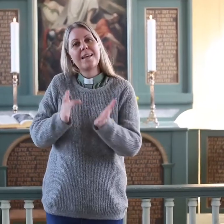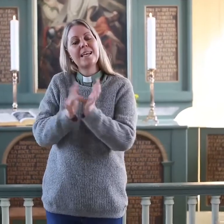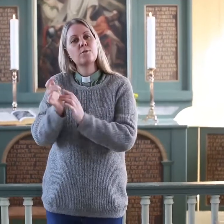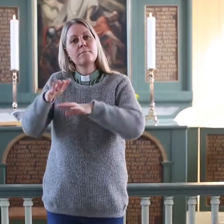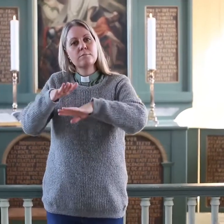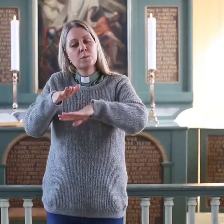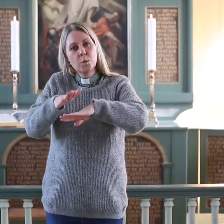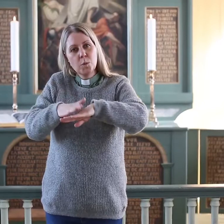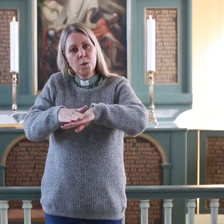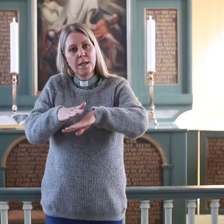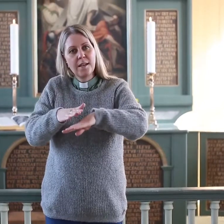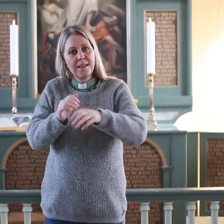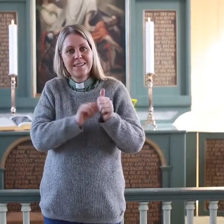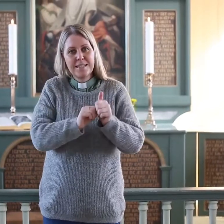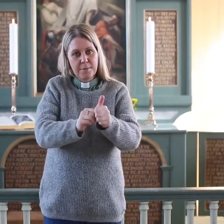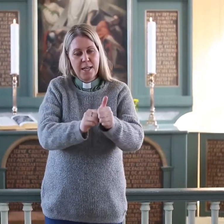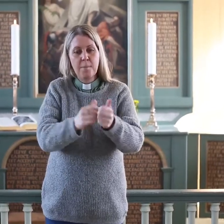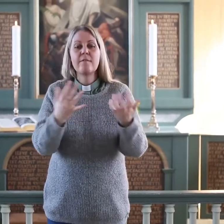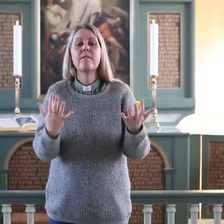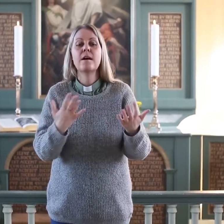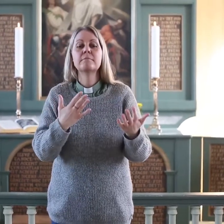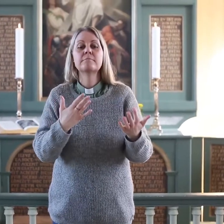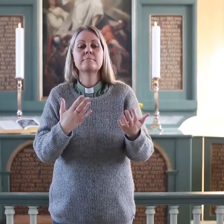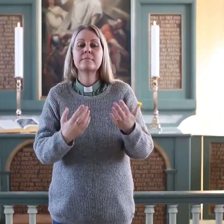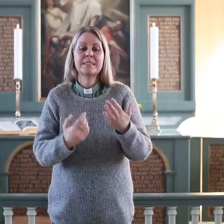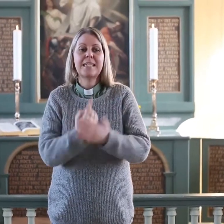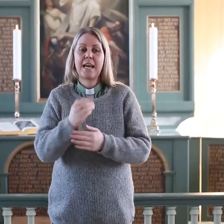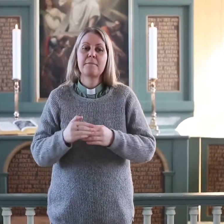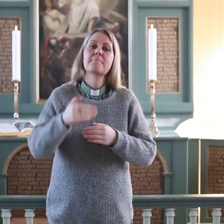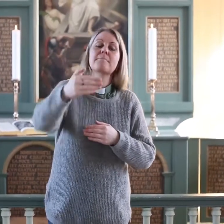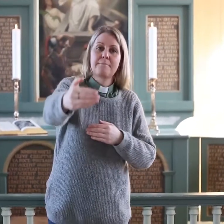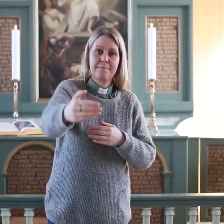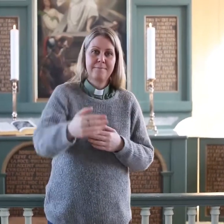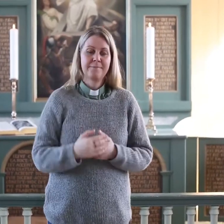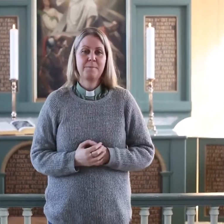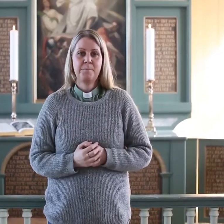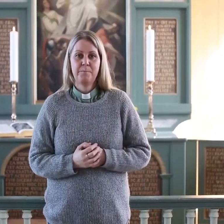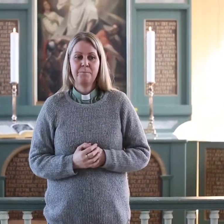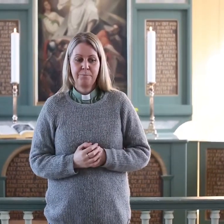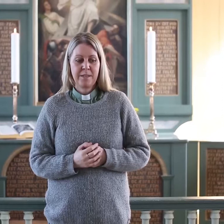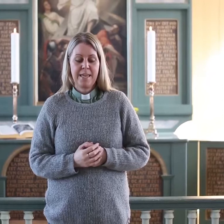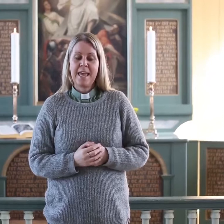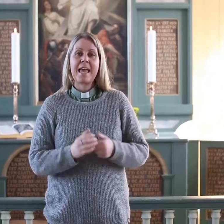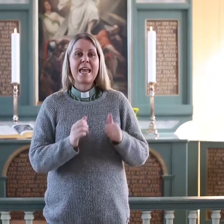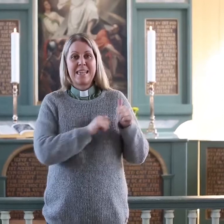Så på en måte så ville Jesus prøve å forberede disiplene på det som skulle komme i dagene fremover.